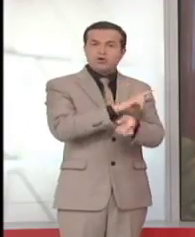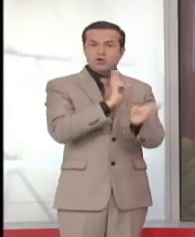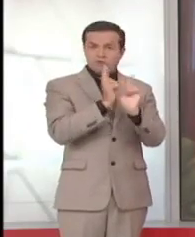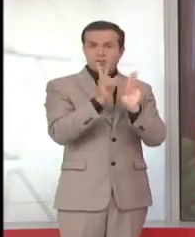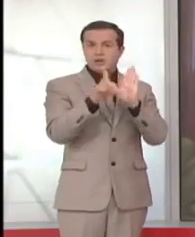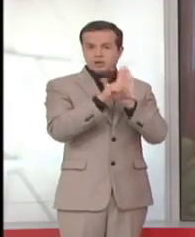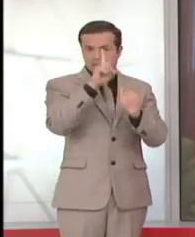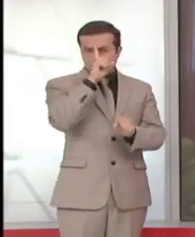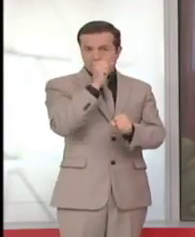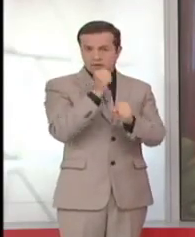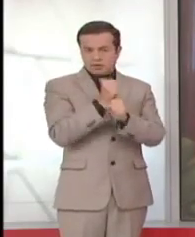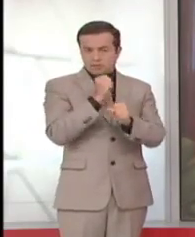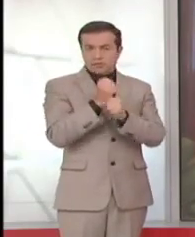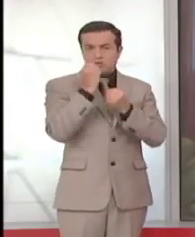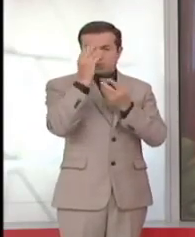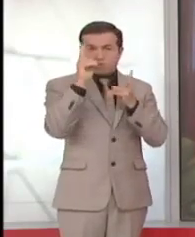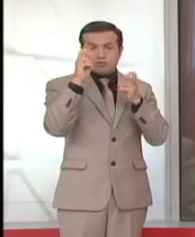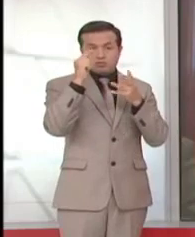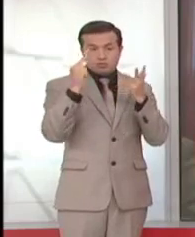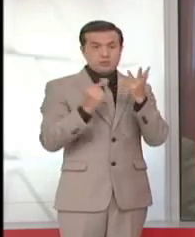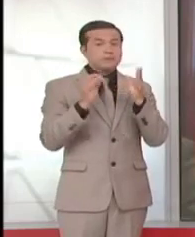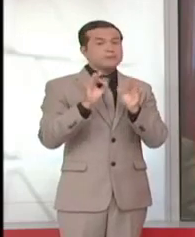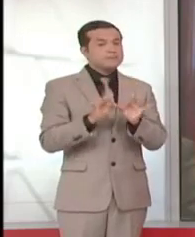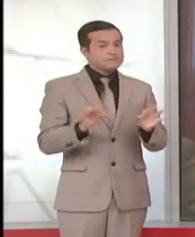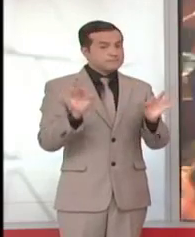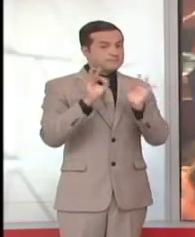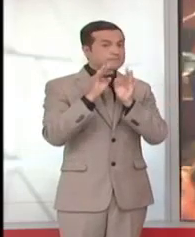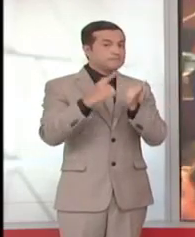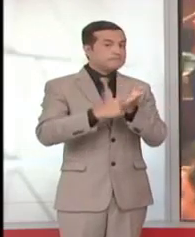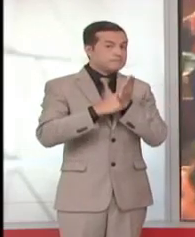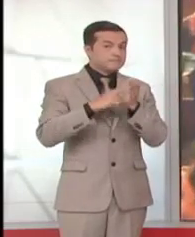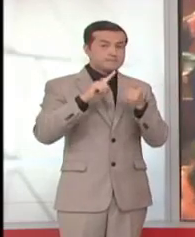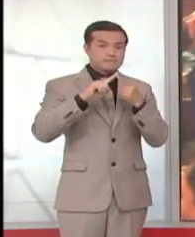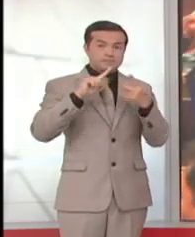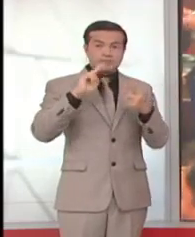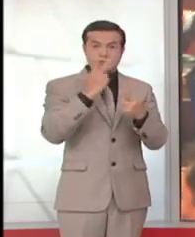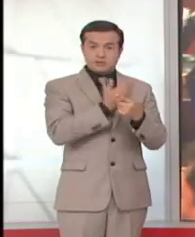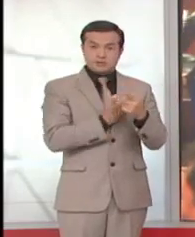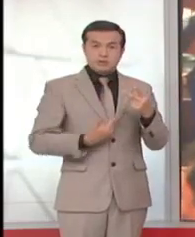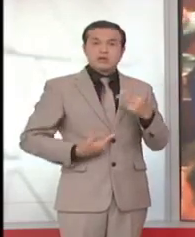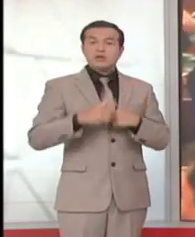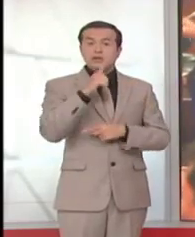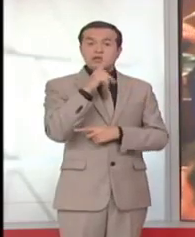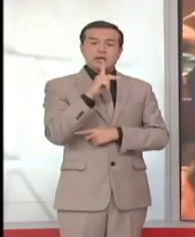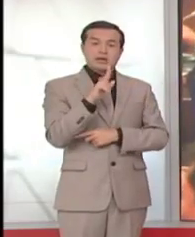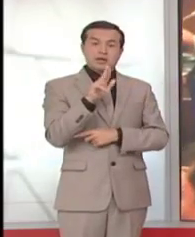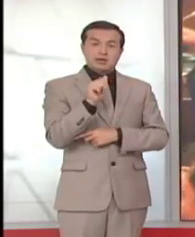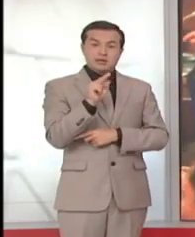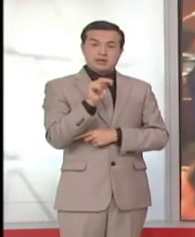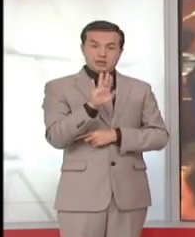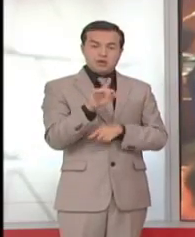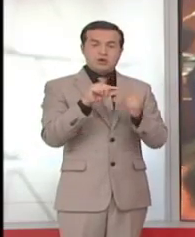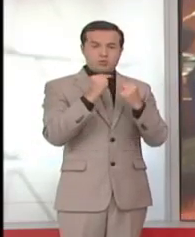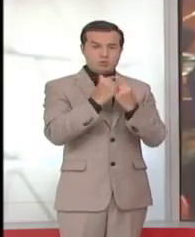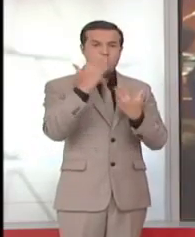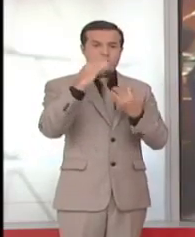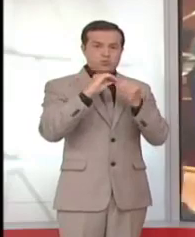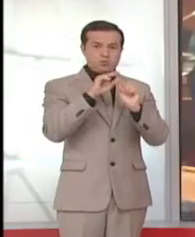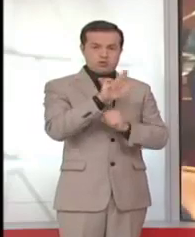se han anunciado, con temas muy importantes que discutir. Como vicepresidenta la acompañará Carina Arteaga, también de Alianza País. Mientras en educación se